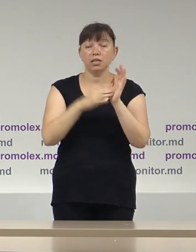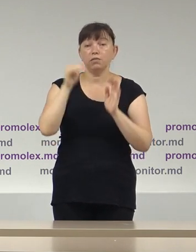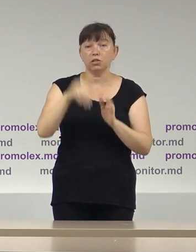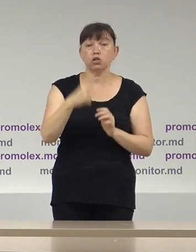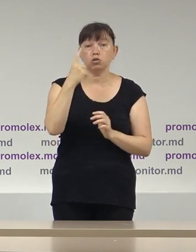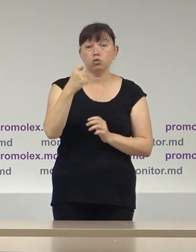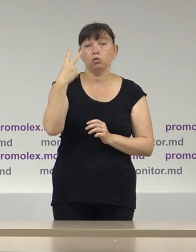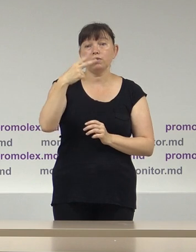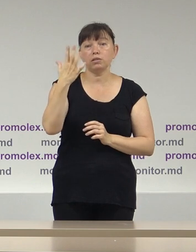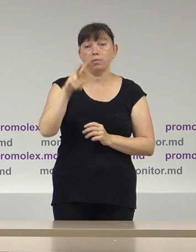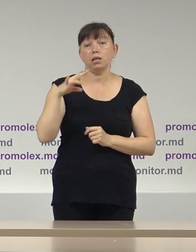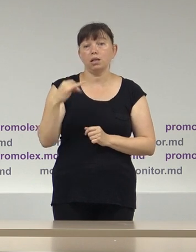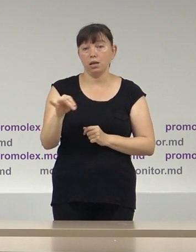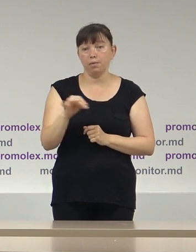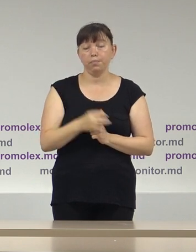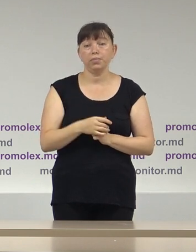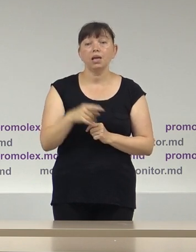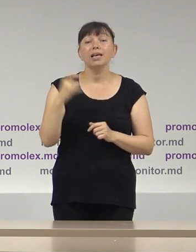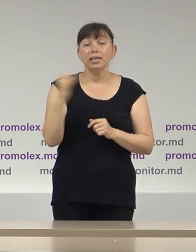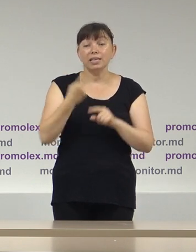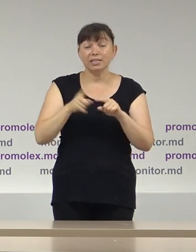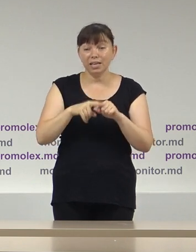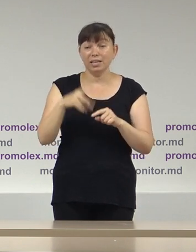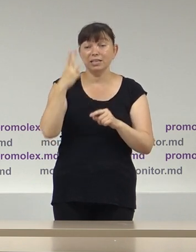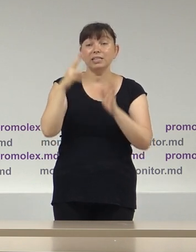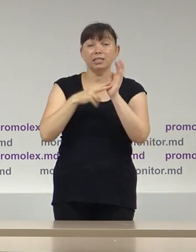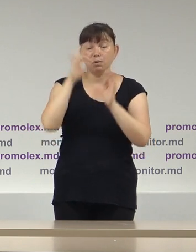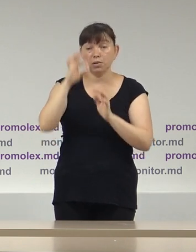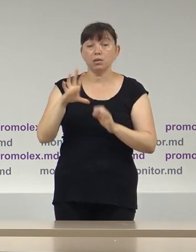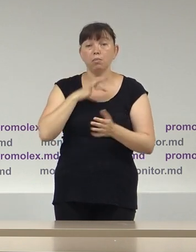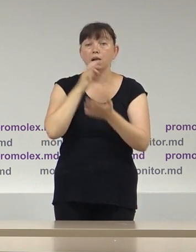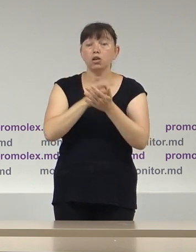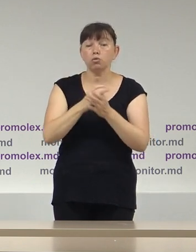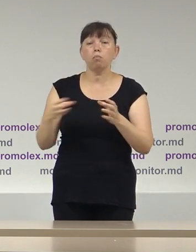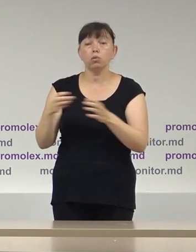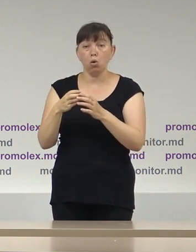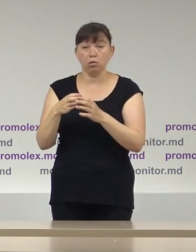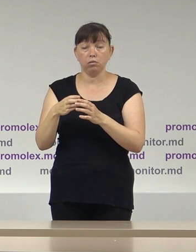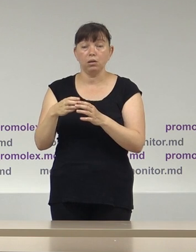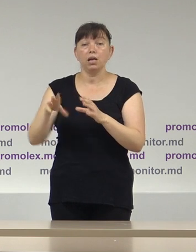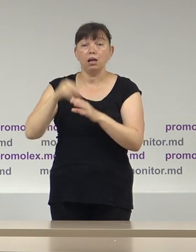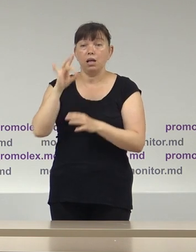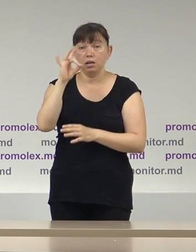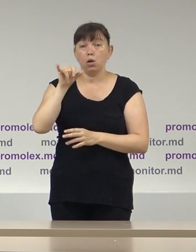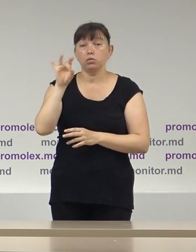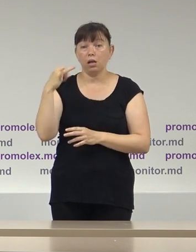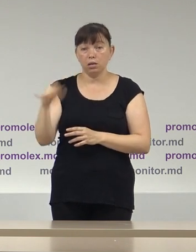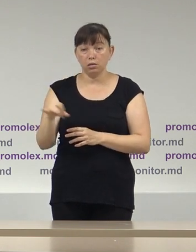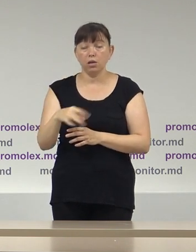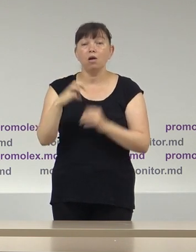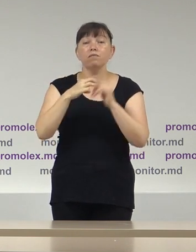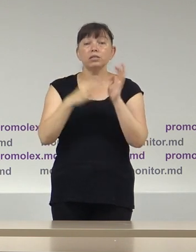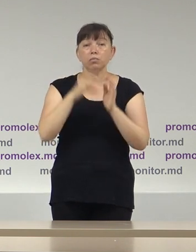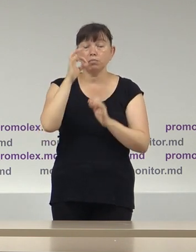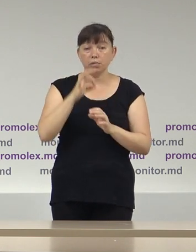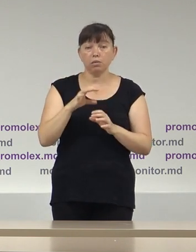.125 lei, dintre aceste 37% au fost raportate de blocul electoral Renato Usatei, 18